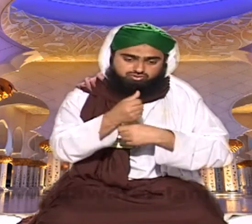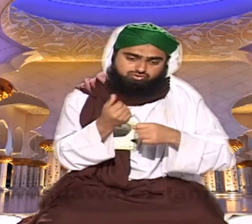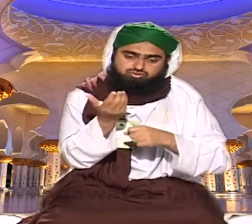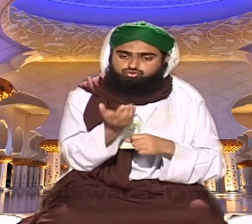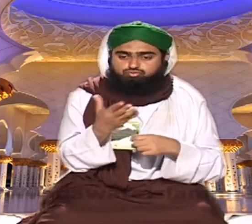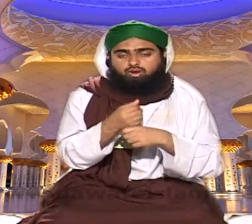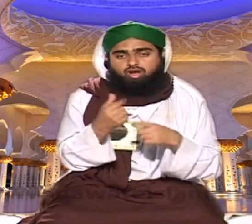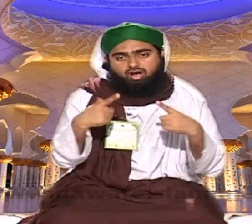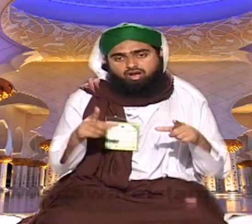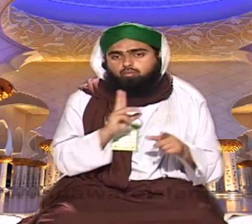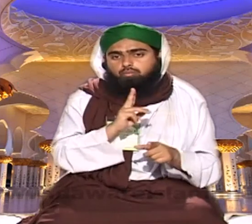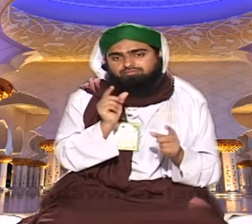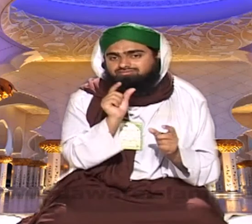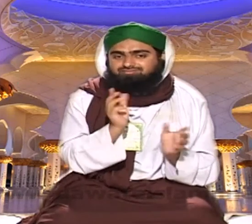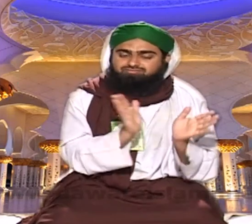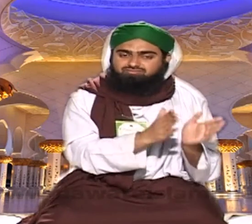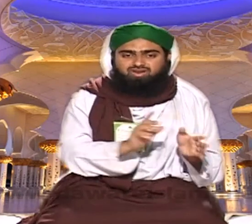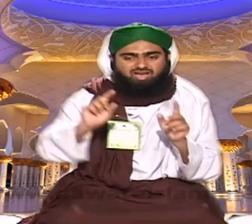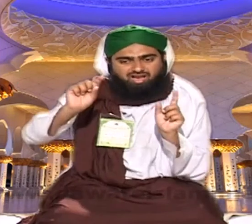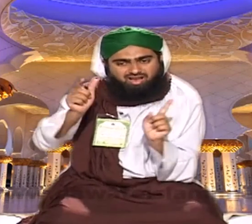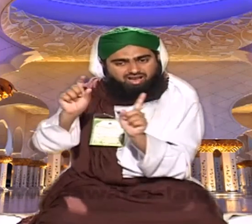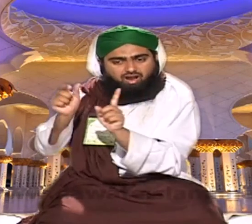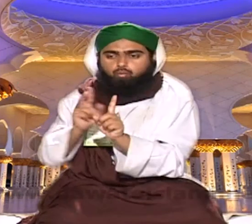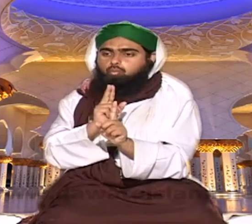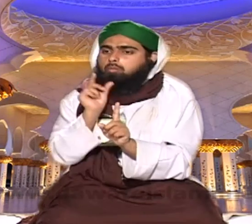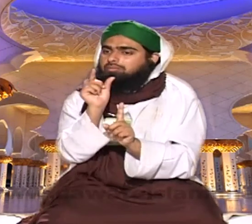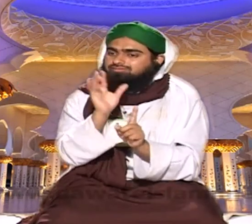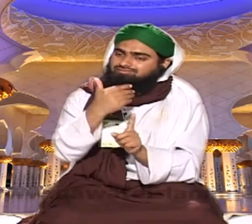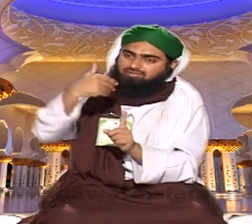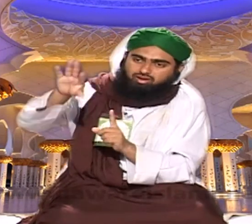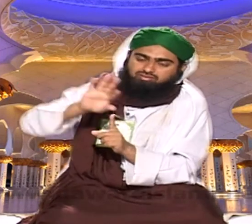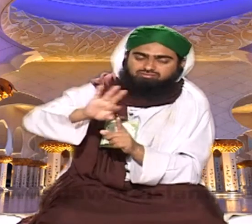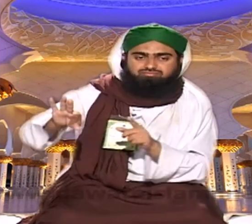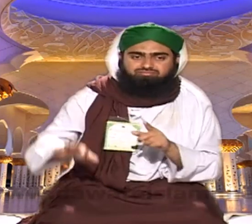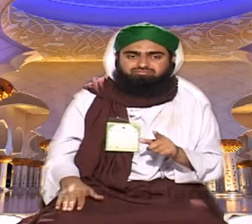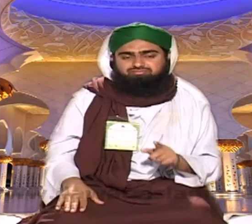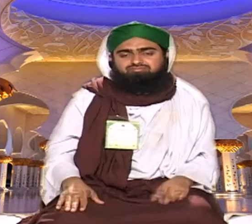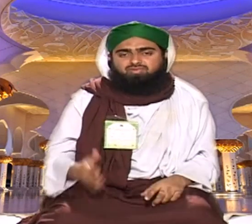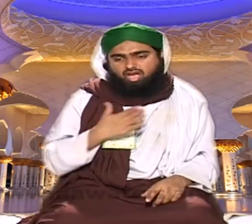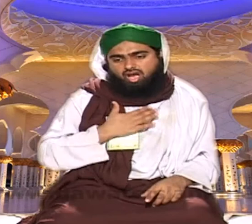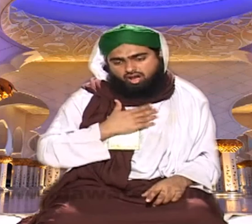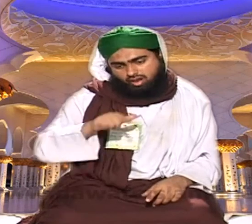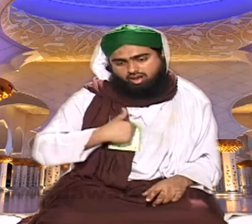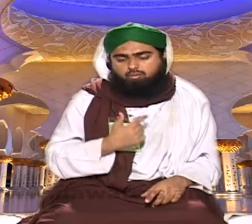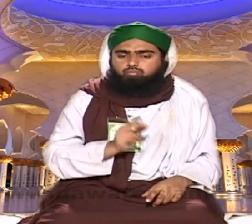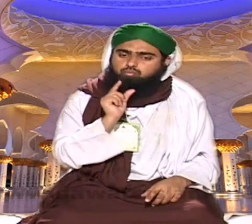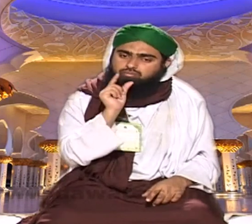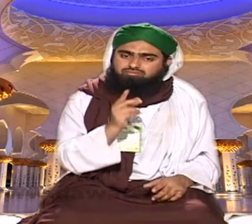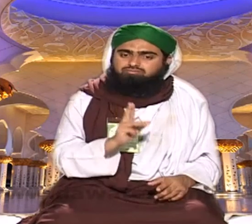ہوتا یہ اجتماع ہو رہا ہے پروگرام نہیں ہو رہا پروگرام یہ ریڈیو ٹی وی میں ہوتا ہے اپنی آوی طور پر بھارت پروگرام کو نا جائز لفظ نہیں لیکن